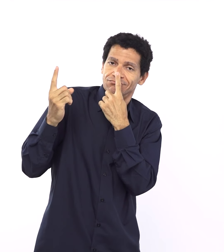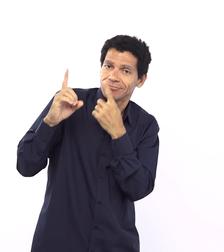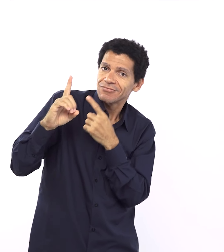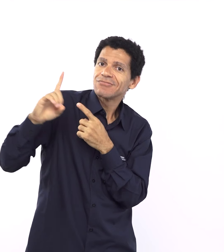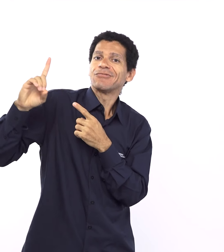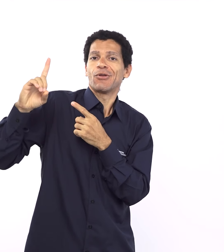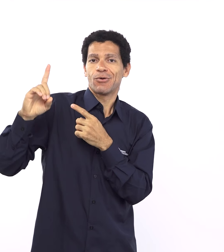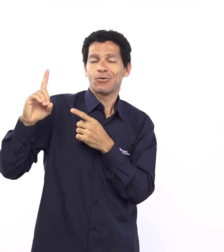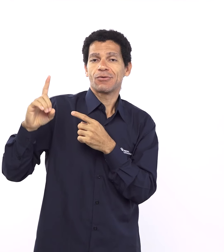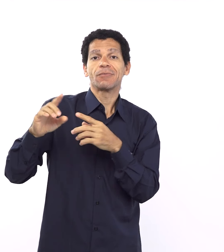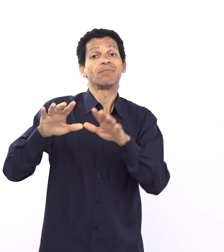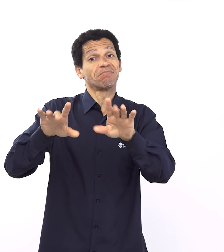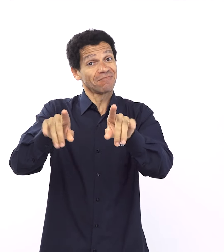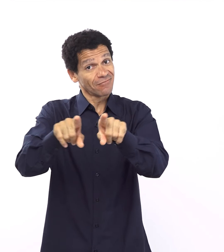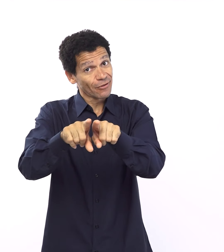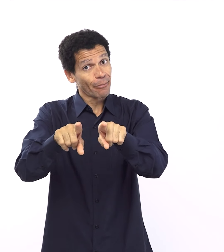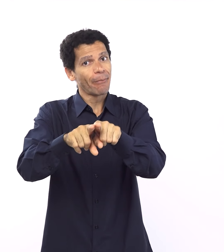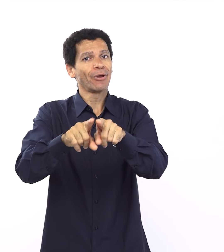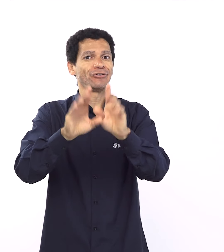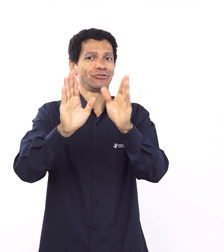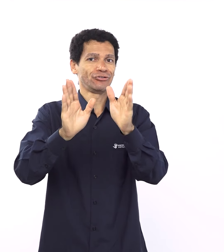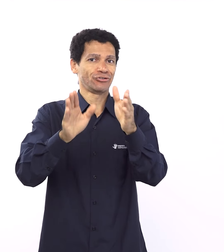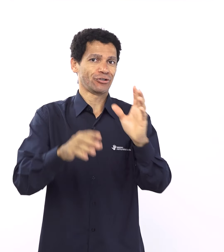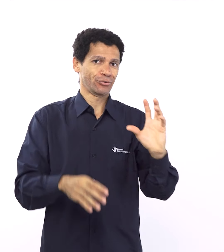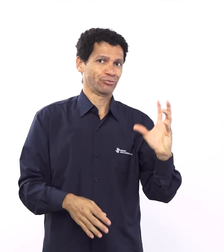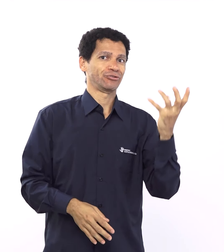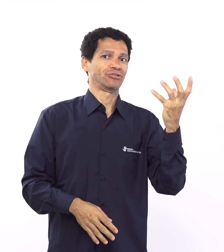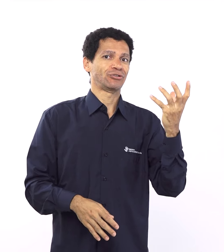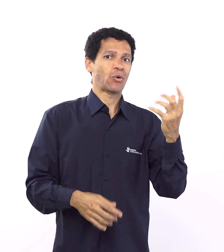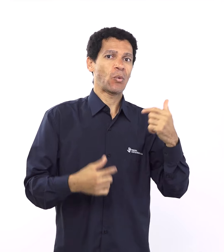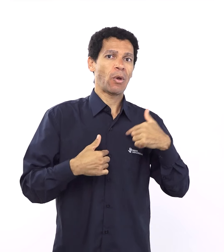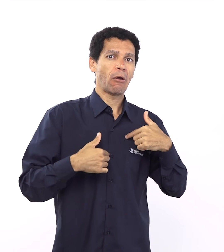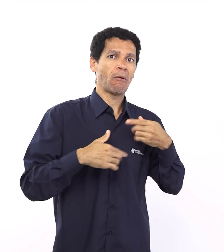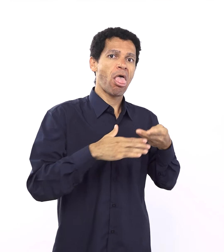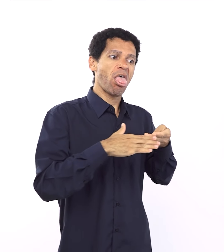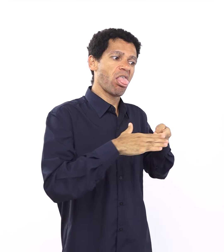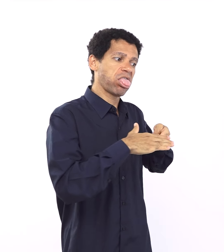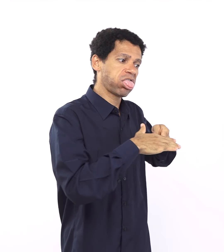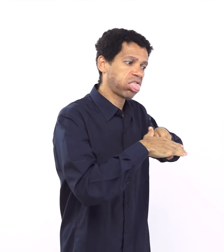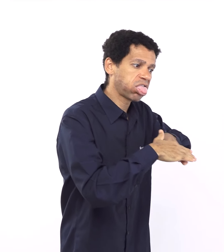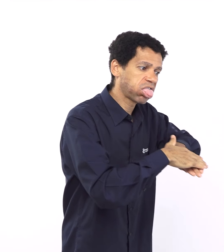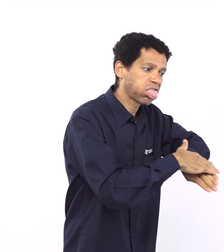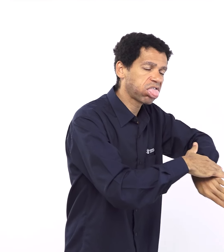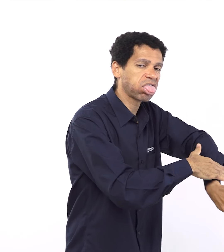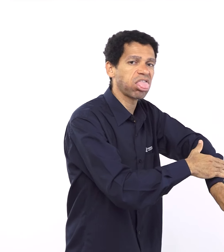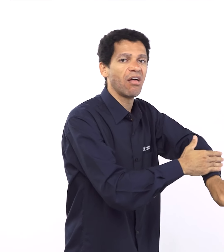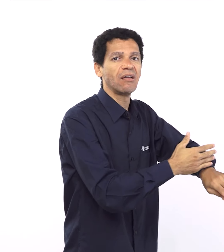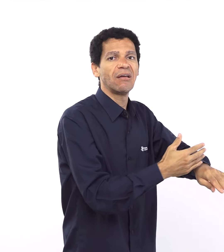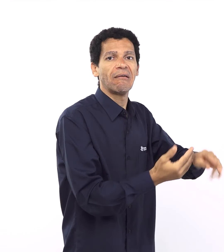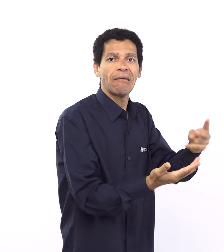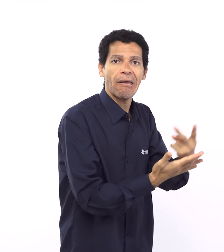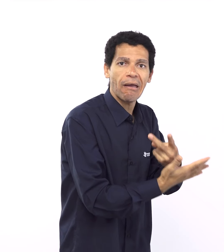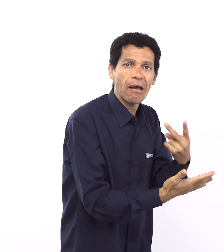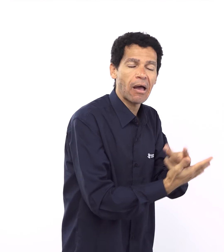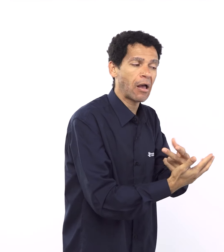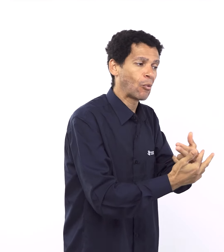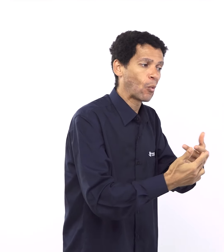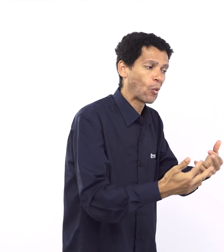sempre nos buscando, sempre nos querendo, e nós temos que responder positivamente, logicamente,